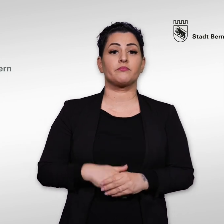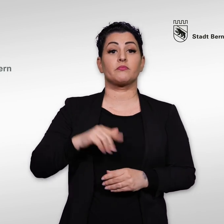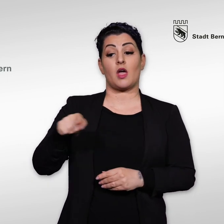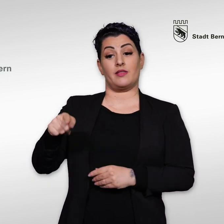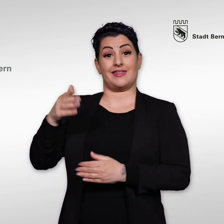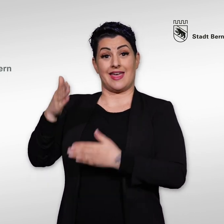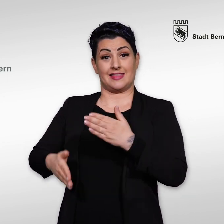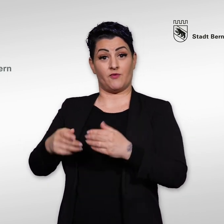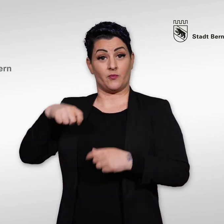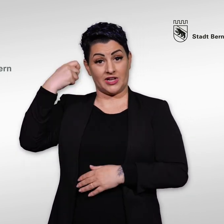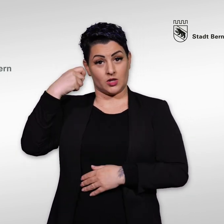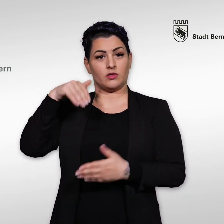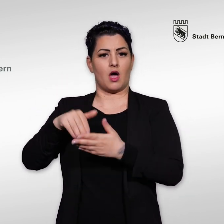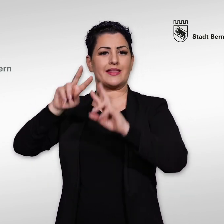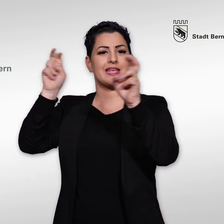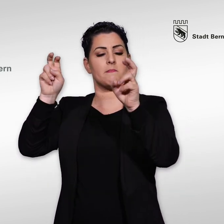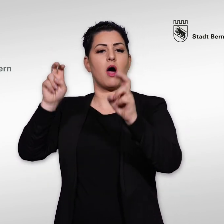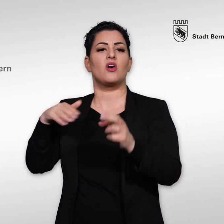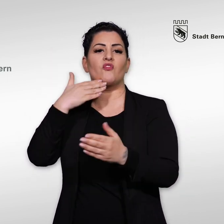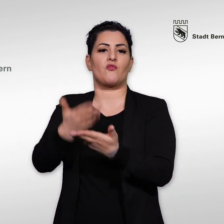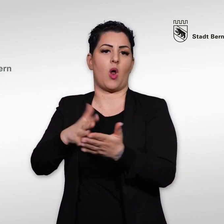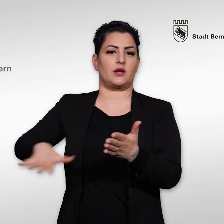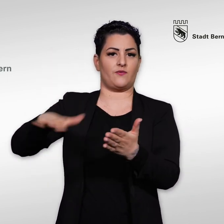Am Ende des Videos wird der Volksvorschlag behandelt.